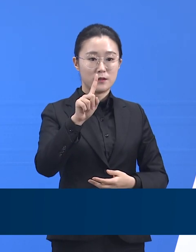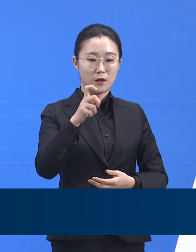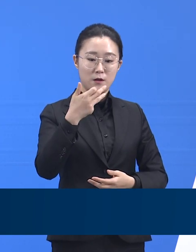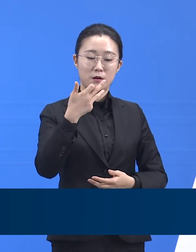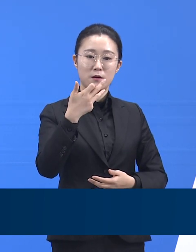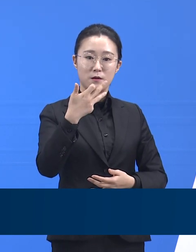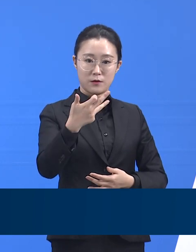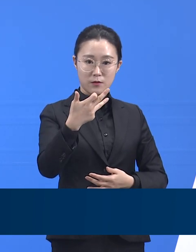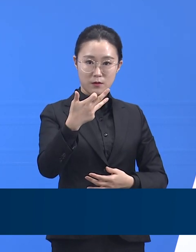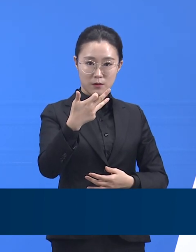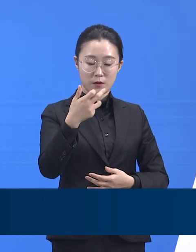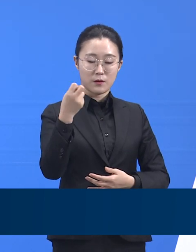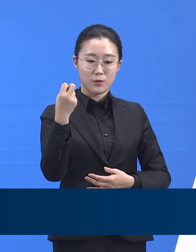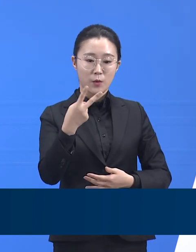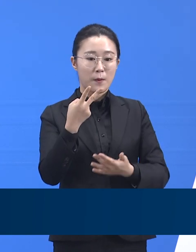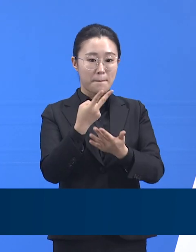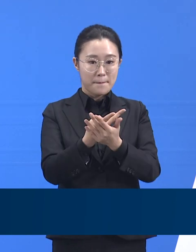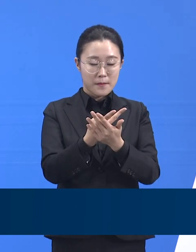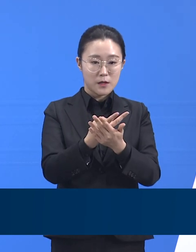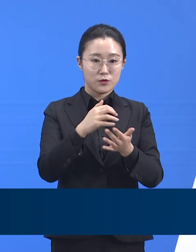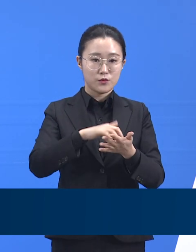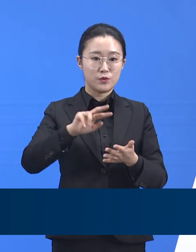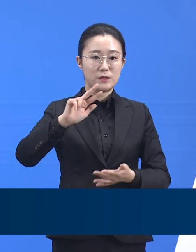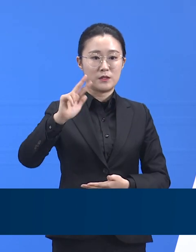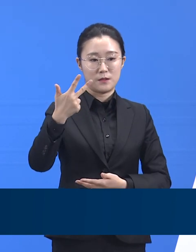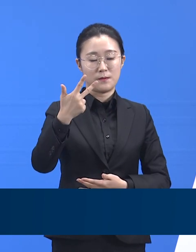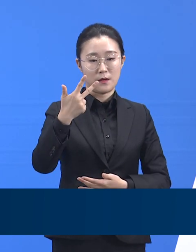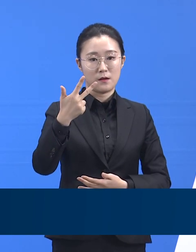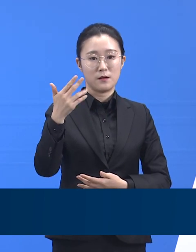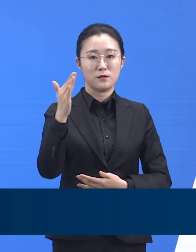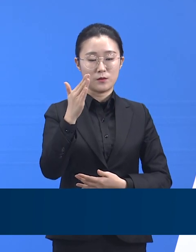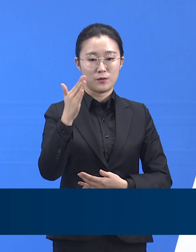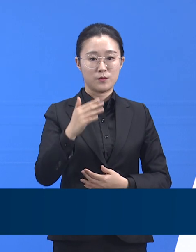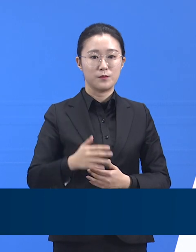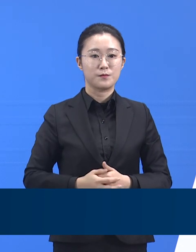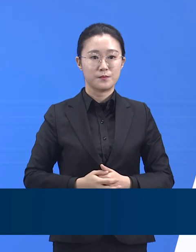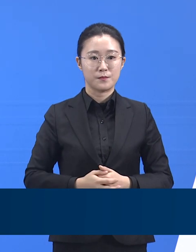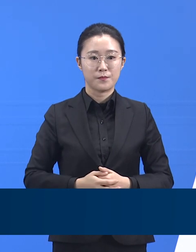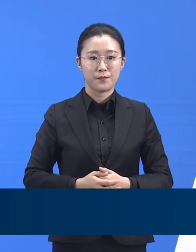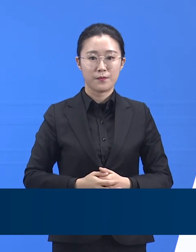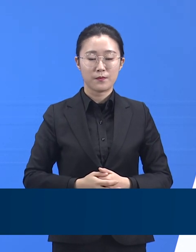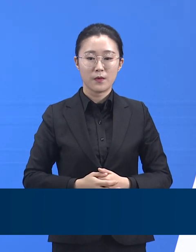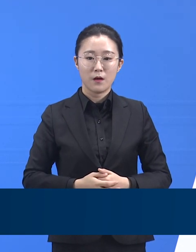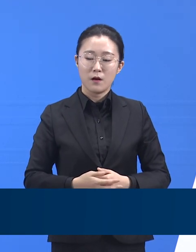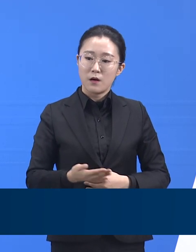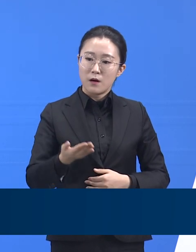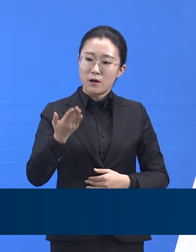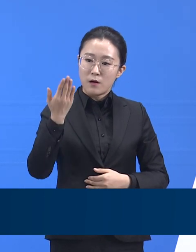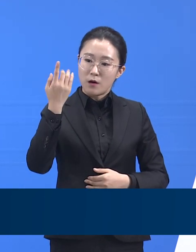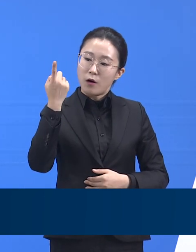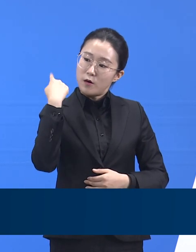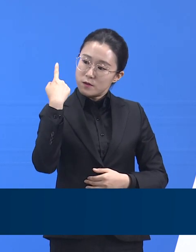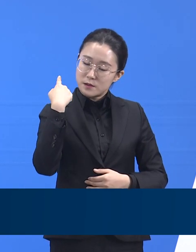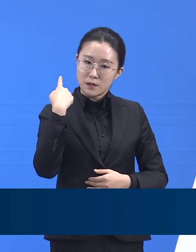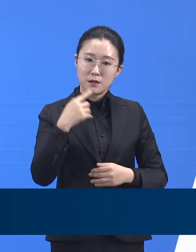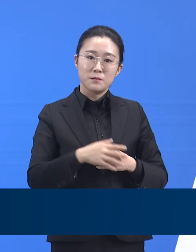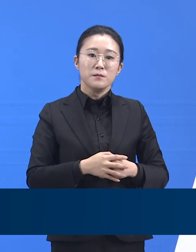보유하고 있습니다. 경기도 의료원 포천병원이 16개 병상을 어제 추가 확보하였습니다.